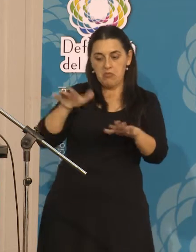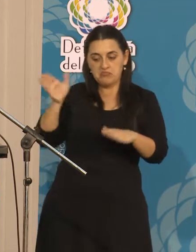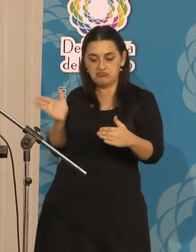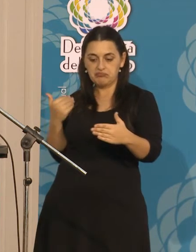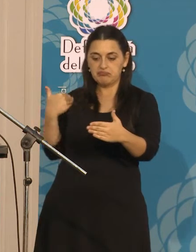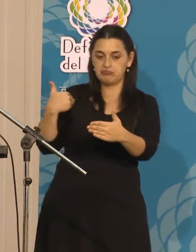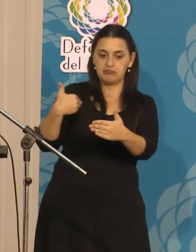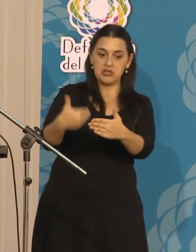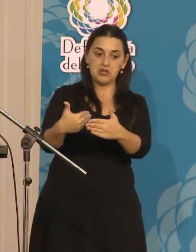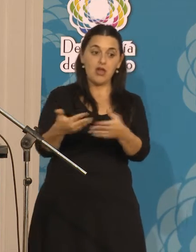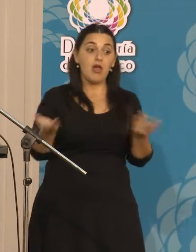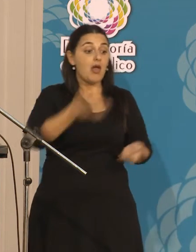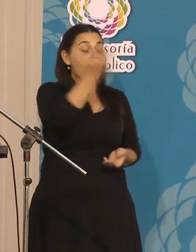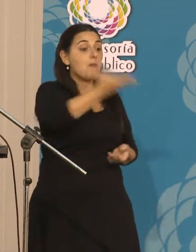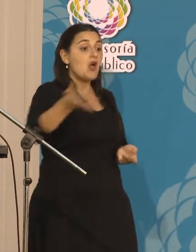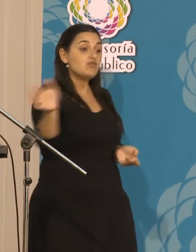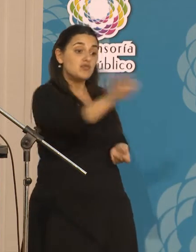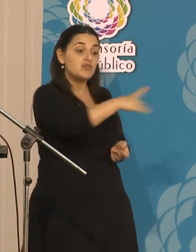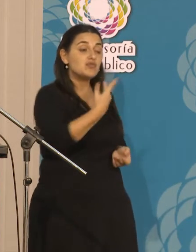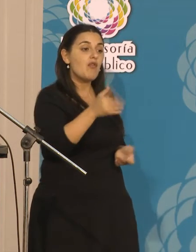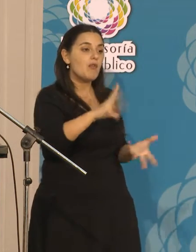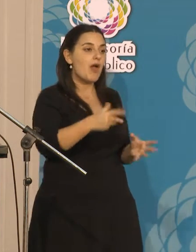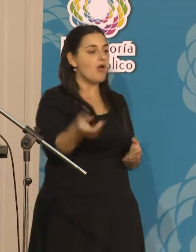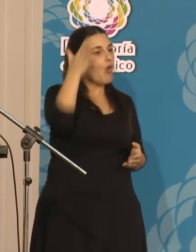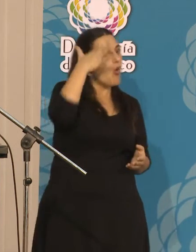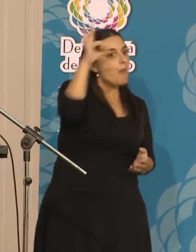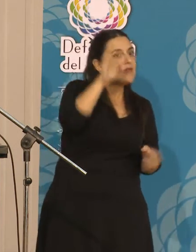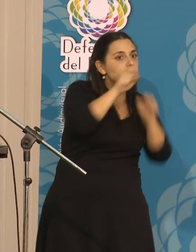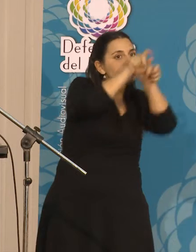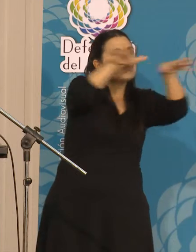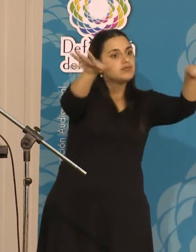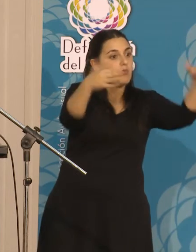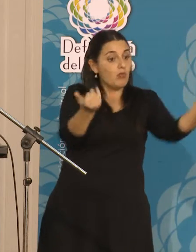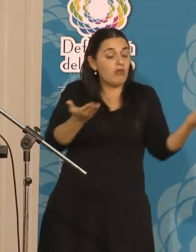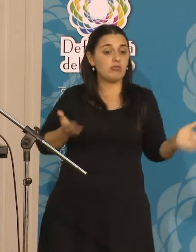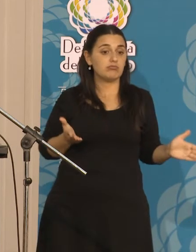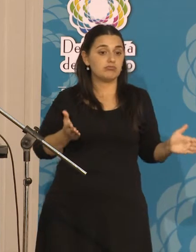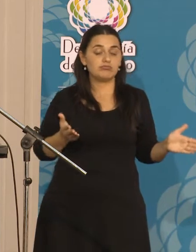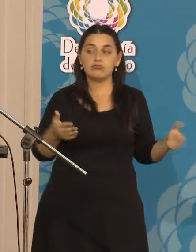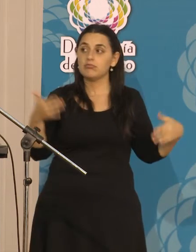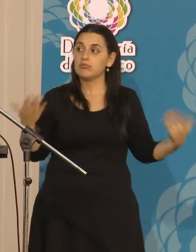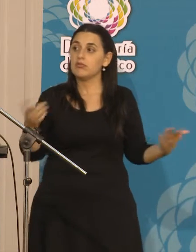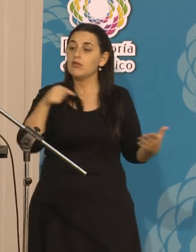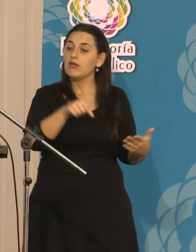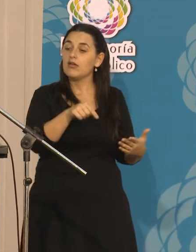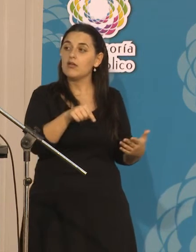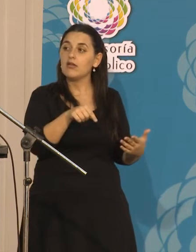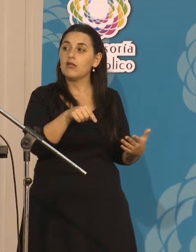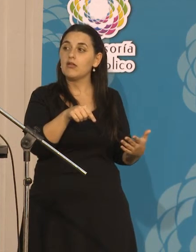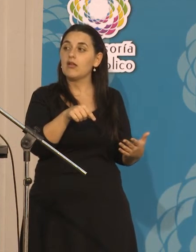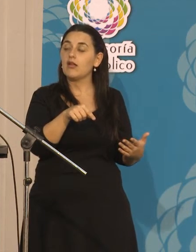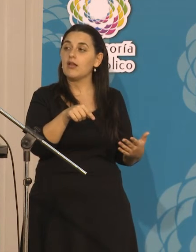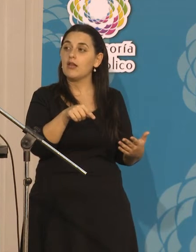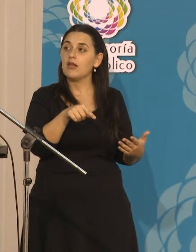el pueblo tiene más posibilidad de hacer sentir su voz. A eso me quería referir. Porque también, gracias